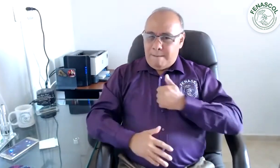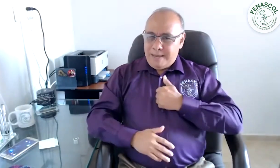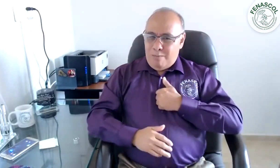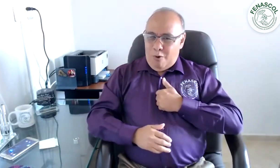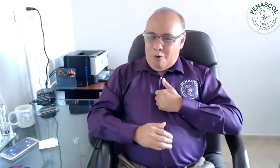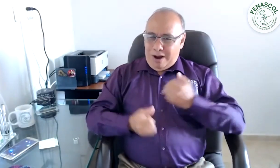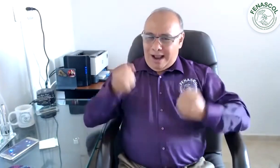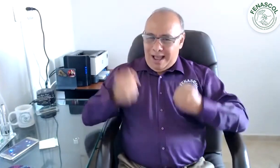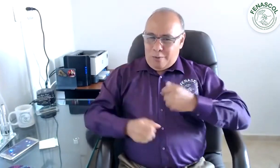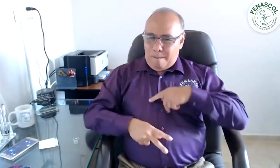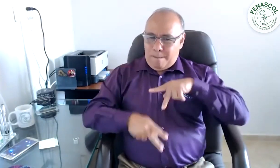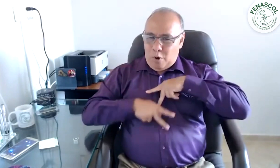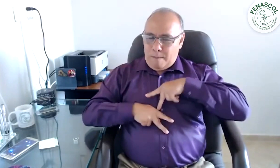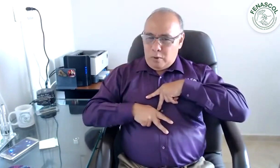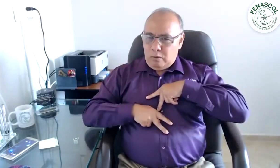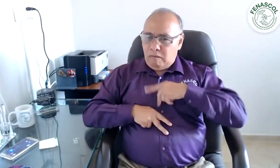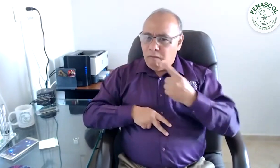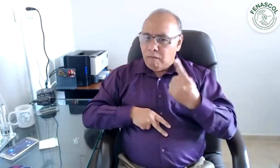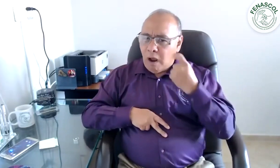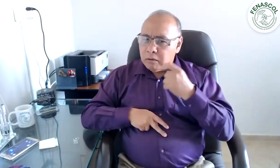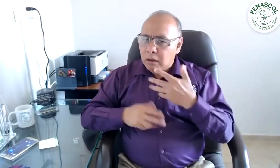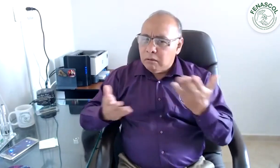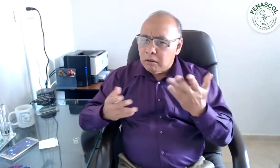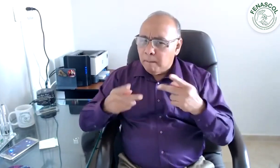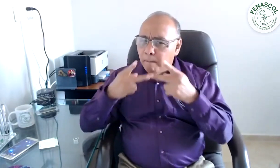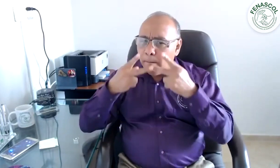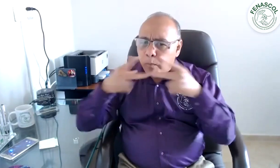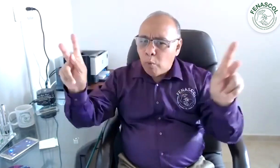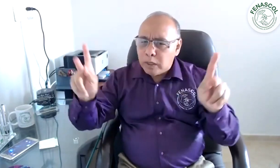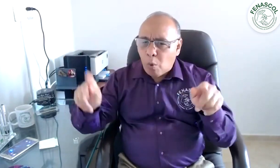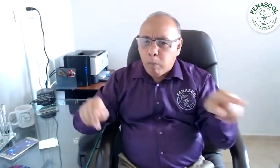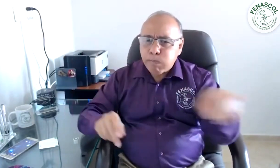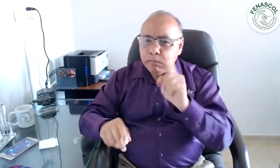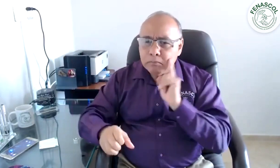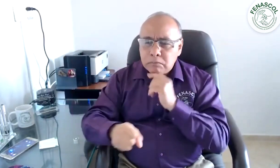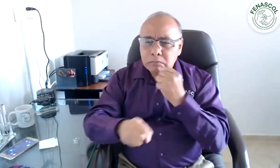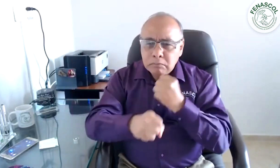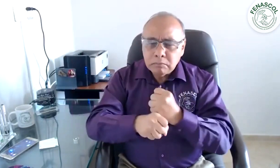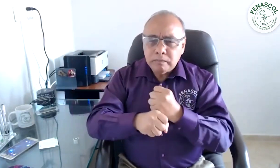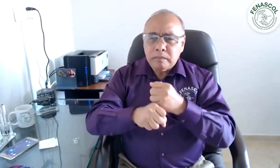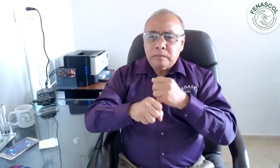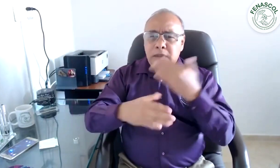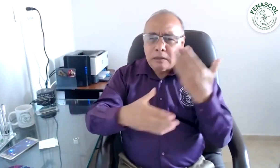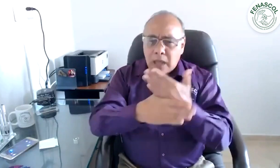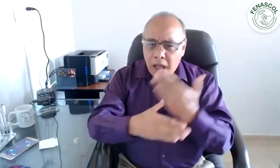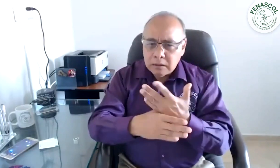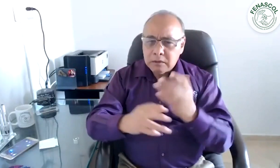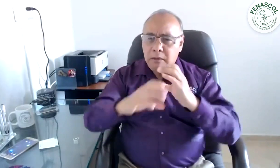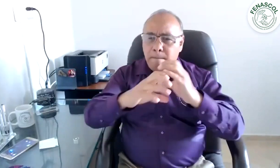Eso quiere decir que la licencia será solamente para vehículos particulares. ¿Qué ocurre con las personas